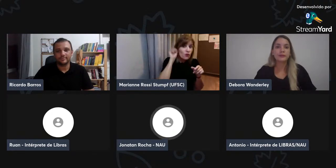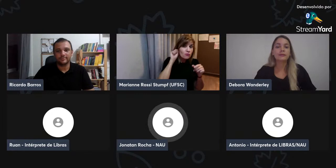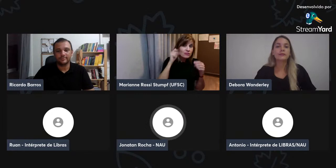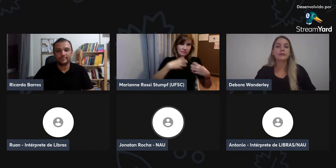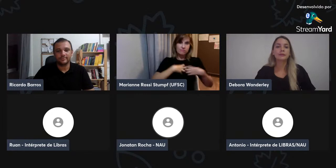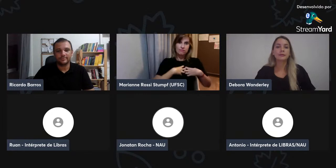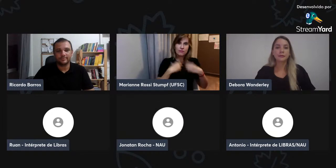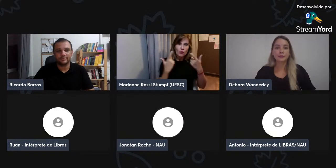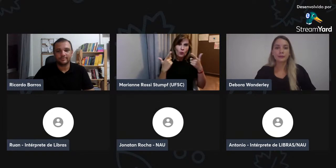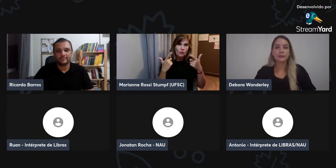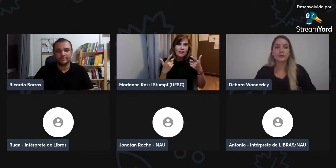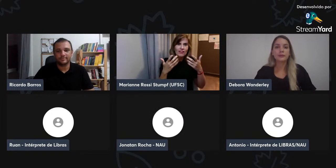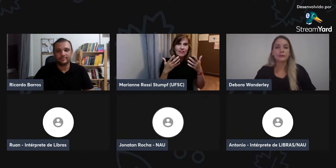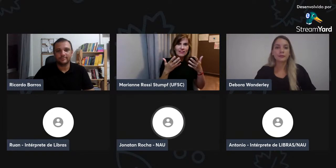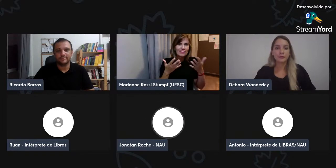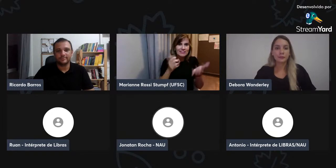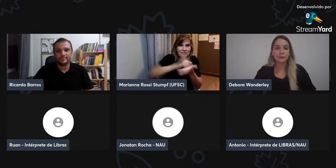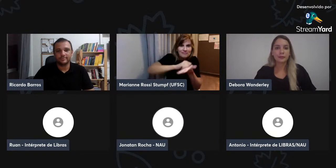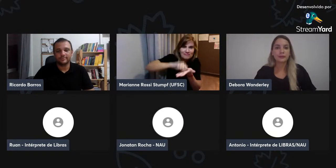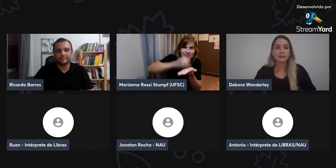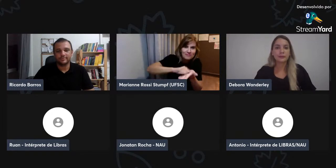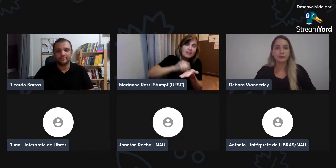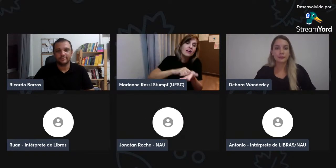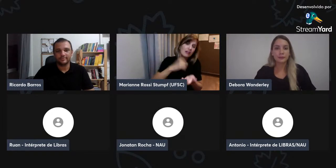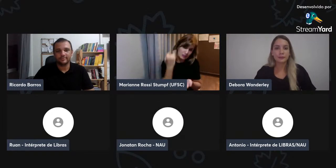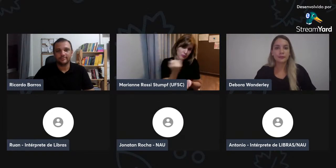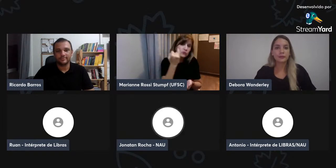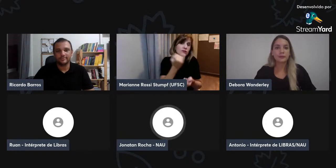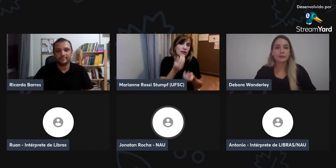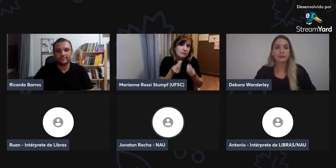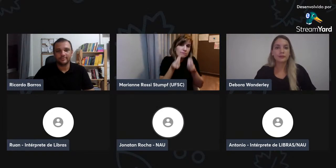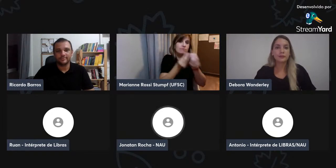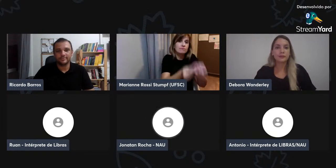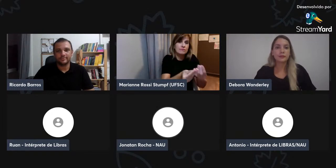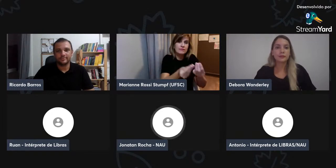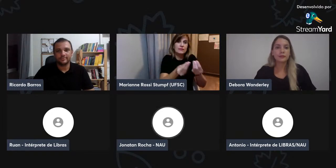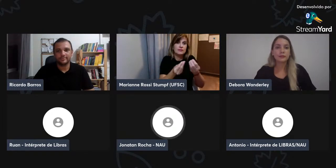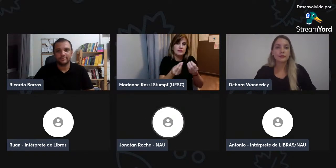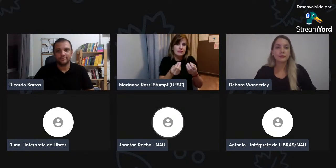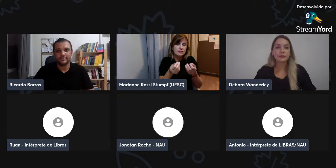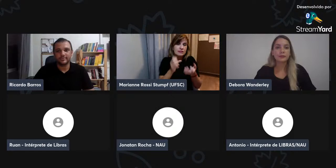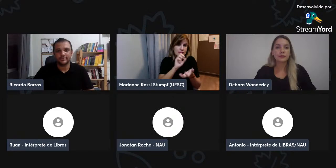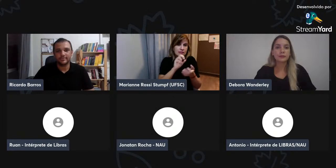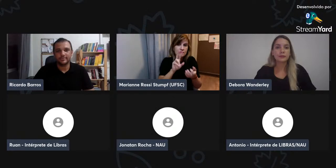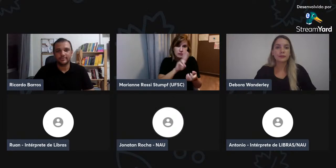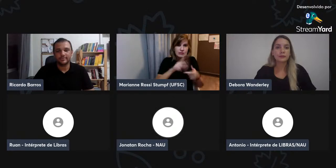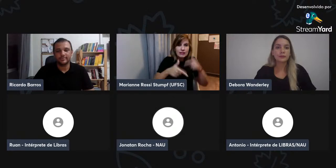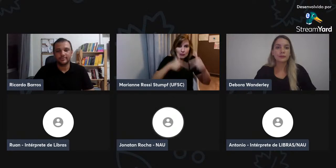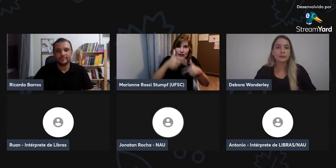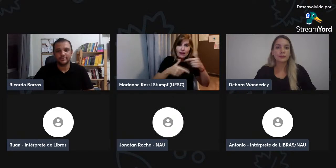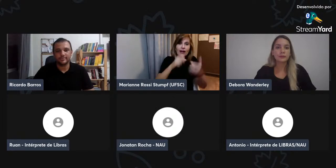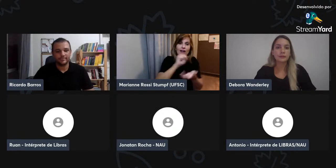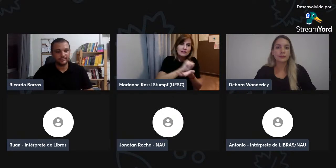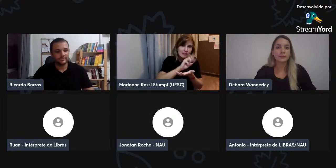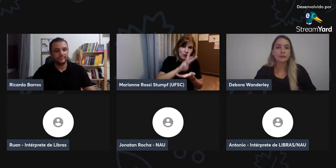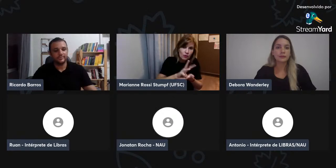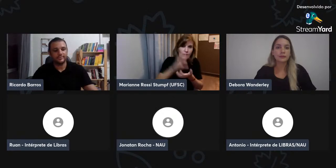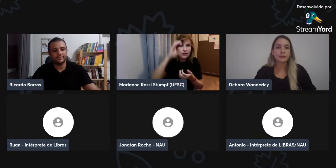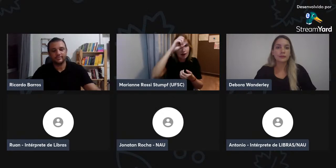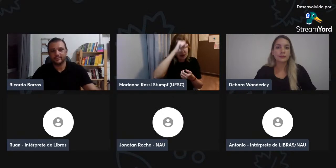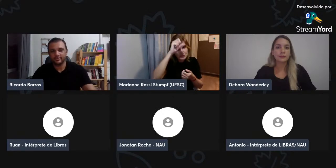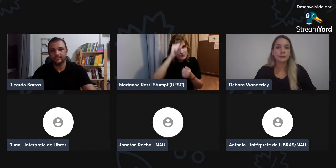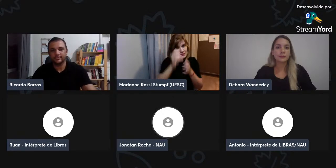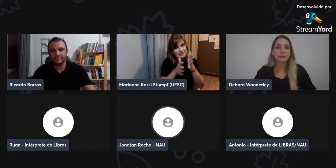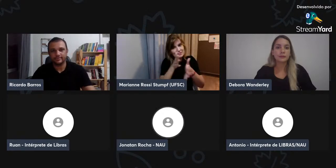surdos, é diferente, né, então, alunos, né, ouvintes, né, é importante, ele ter o contato, né, com a